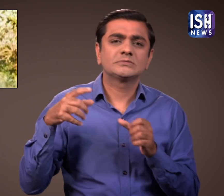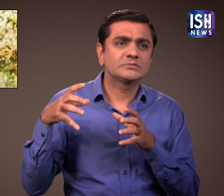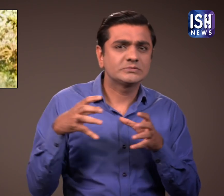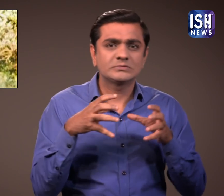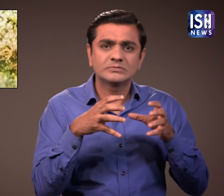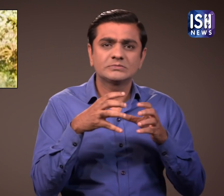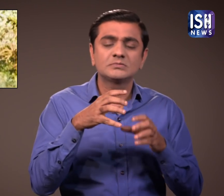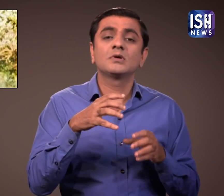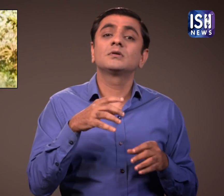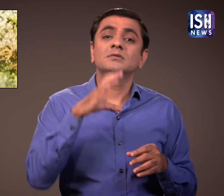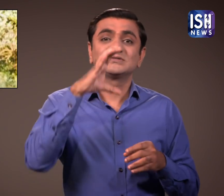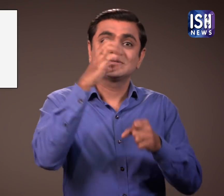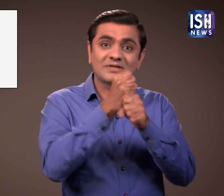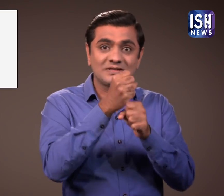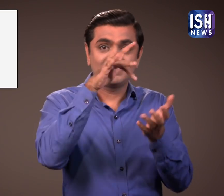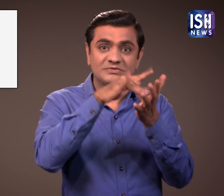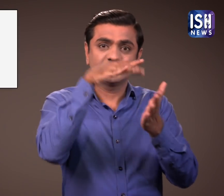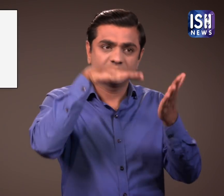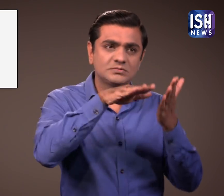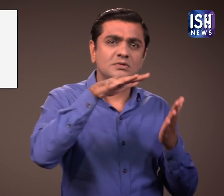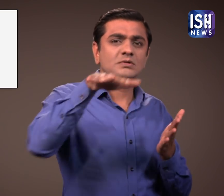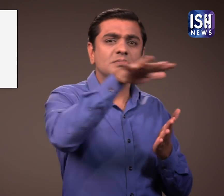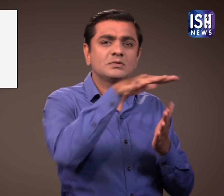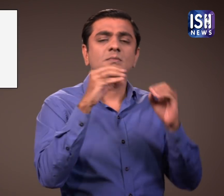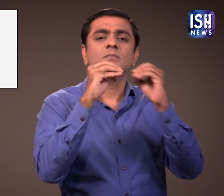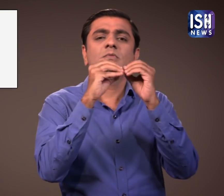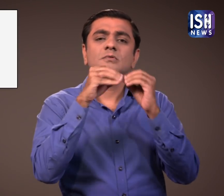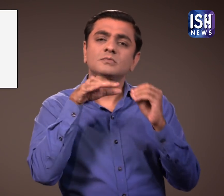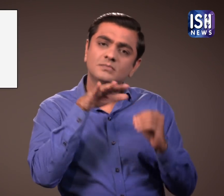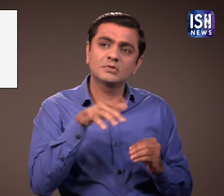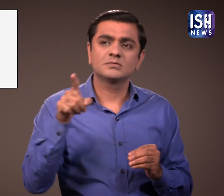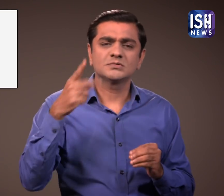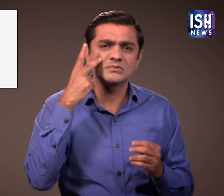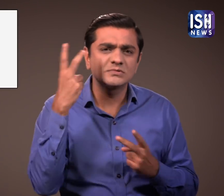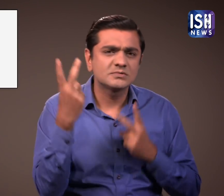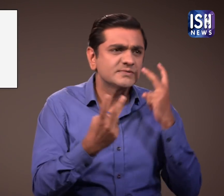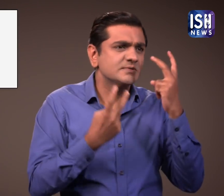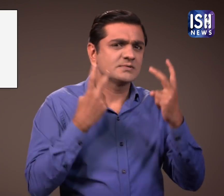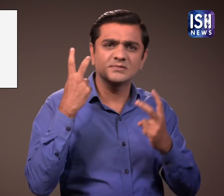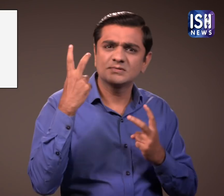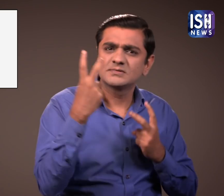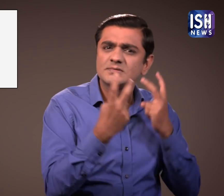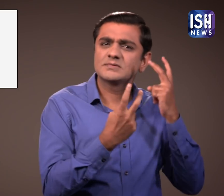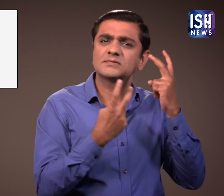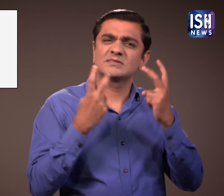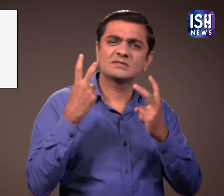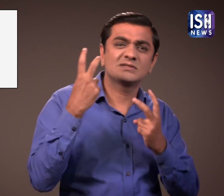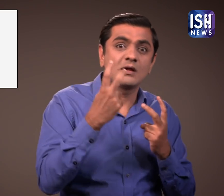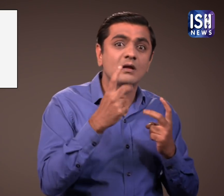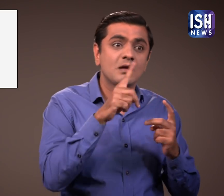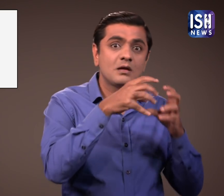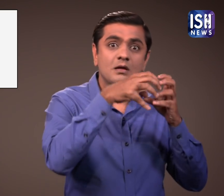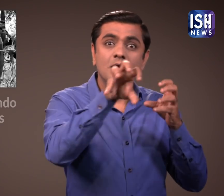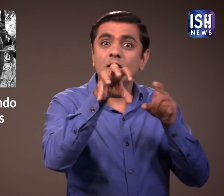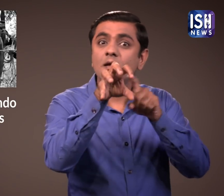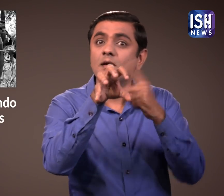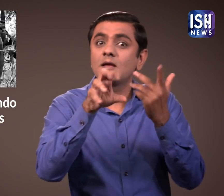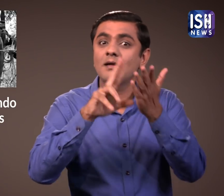36 गड़ राज्य के बीजापूर जिले में खोज रहे थे खोज के दौरान नक्सलियों ने सुरक्षा